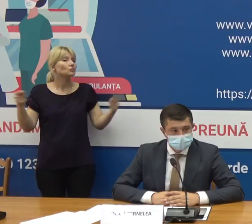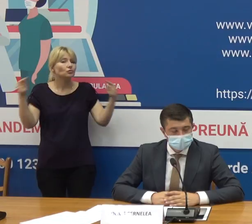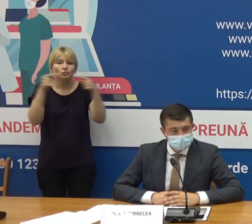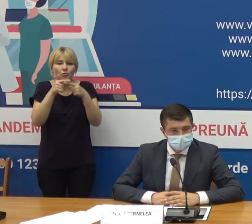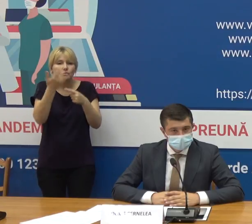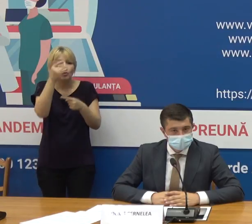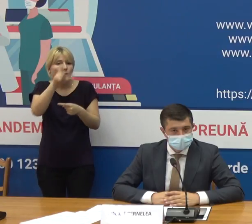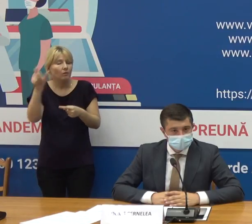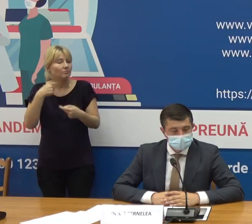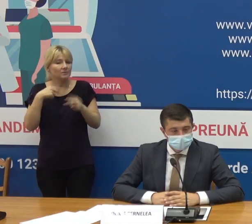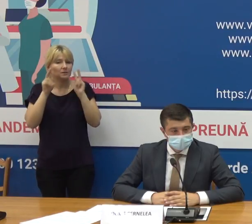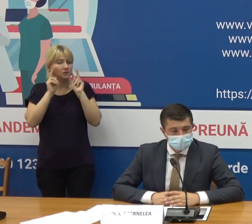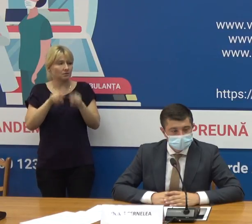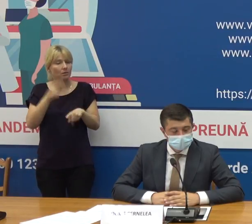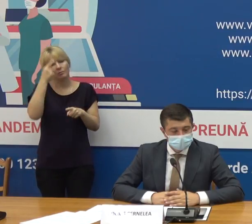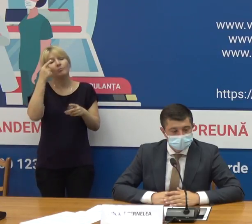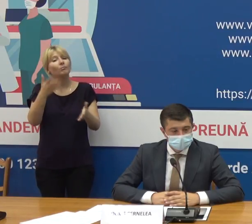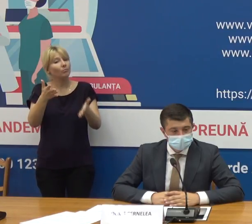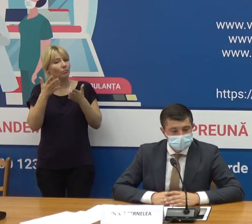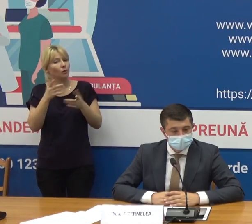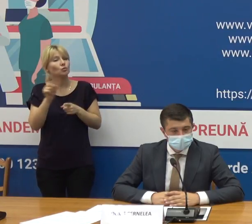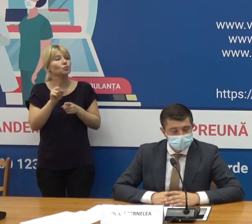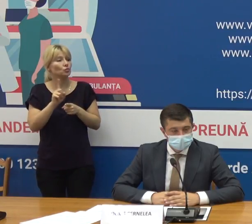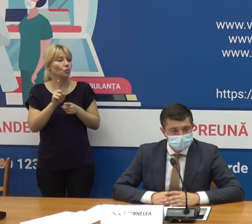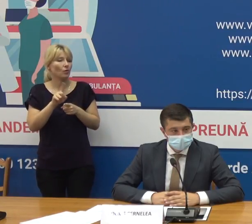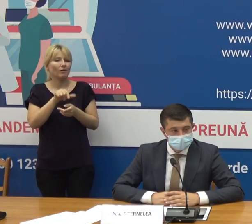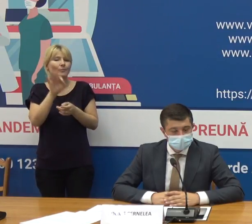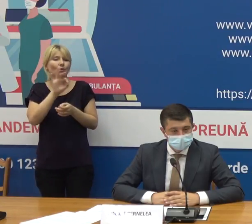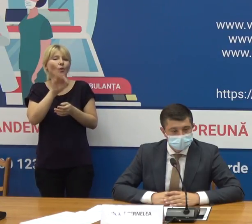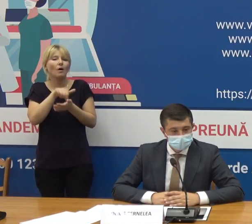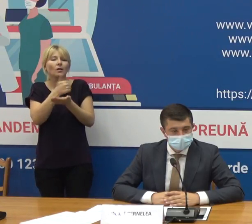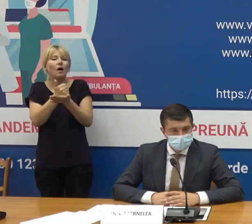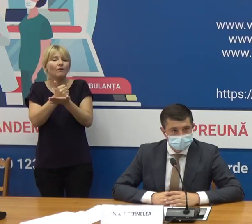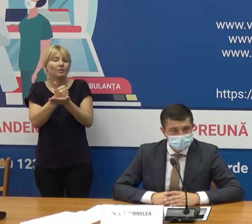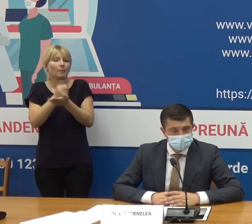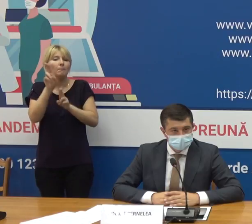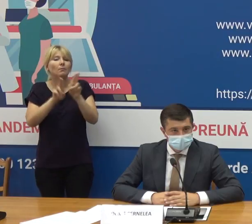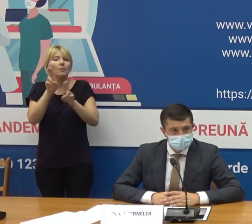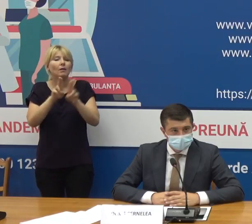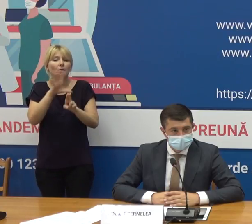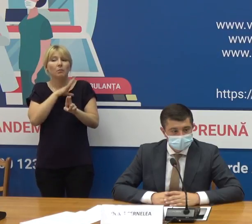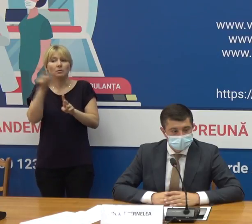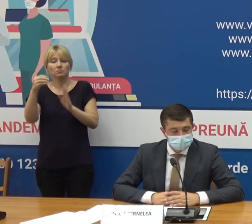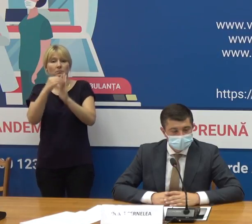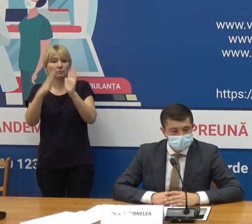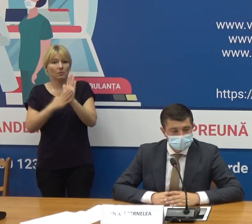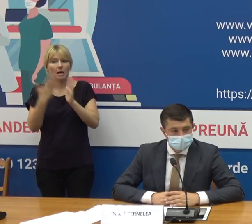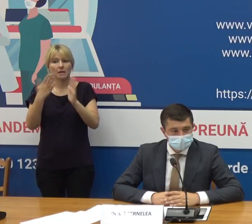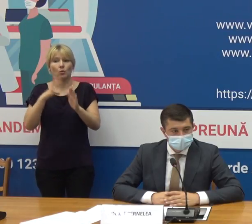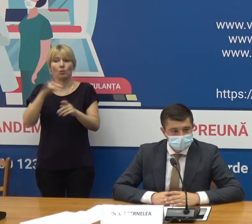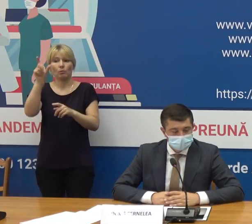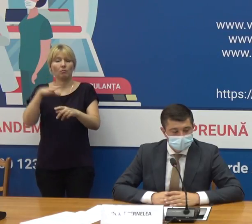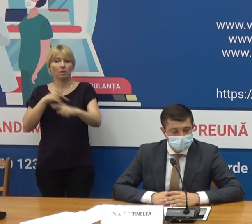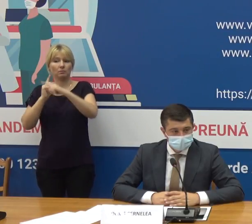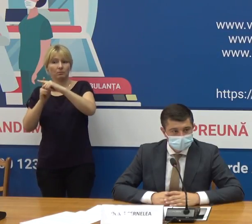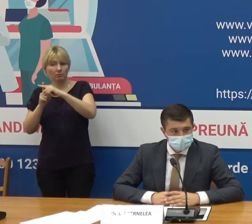oricum noi dacă vorbim despre în general vorbim și despre respectarea măsurilor persoane date dacă au fost testate în